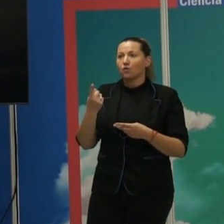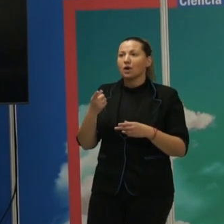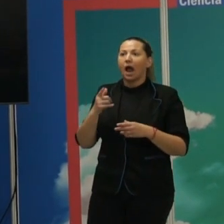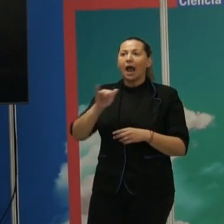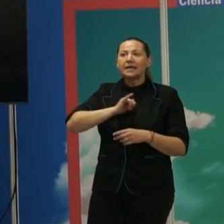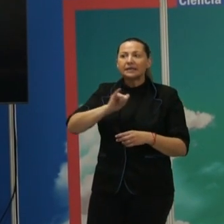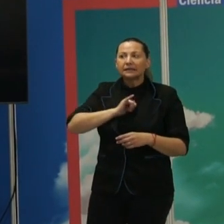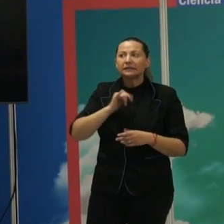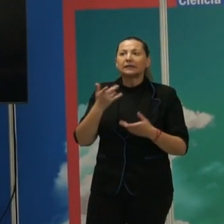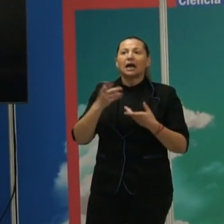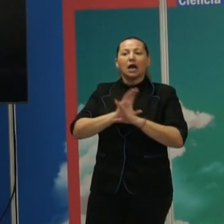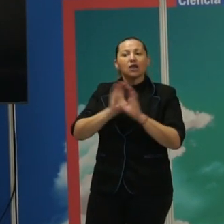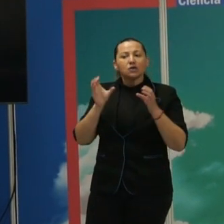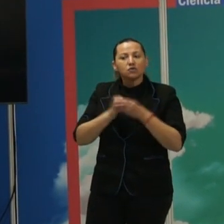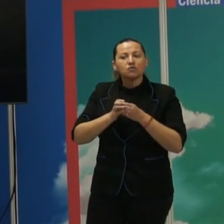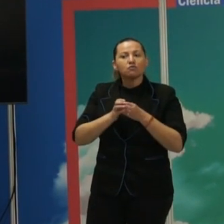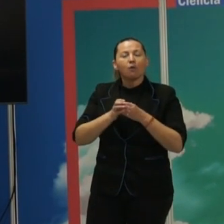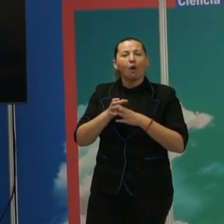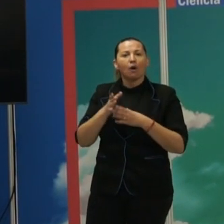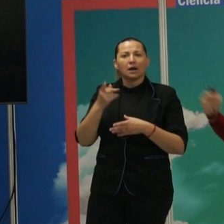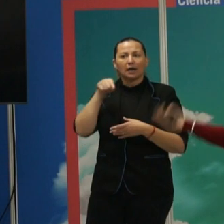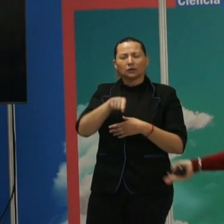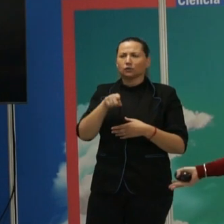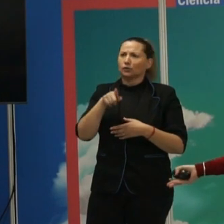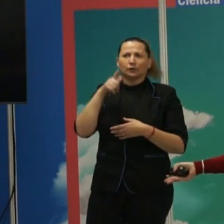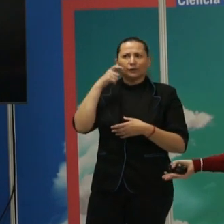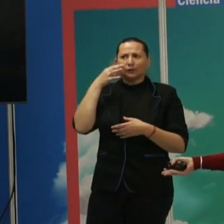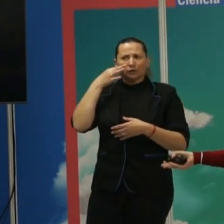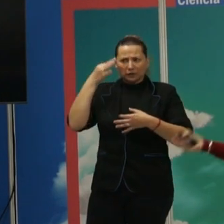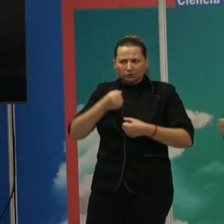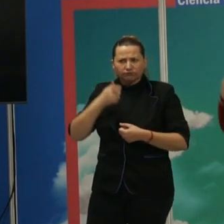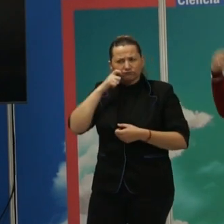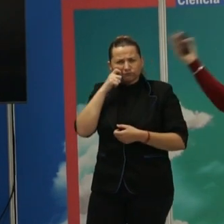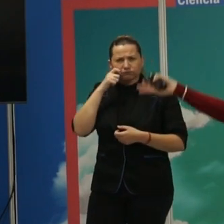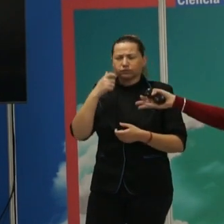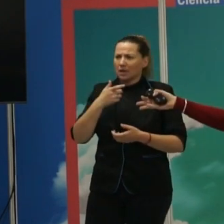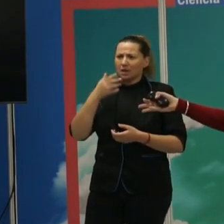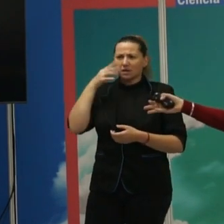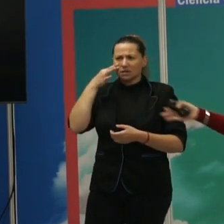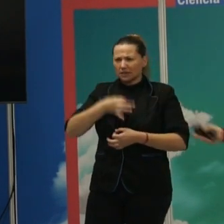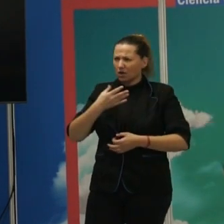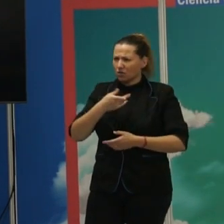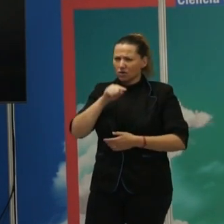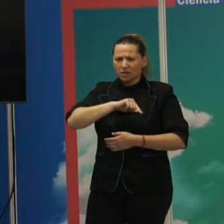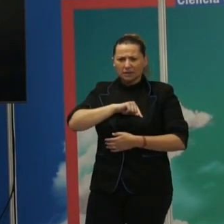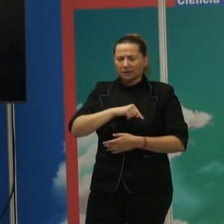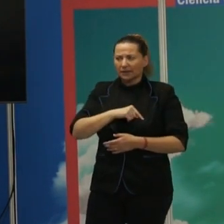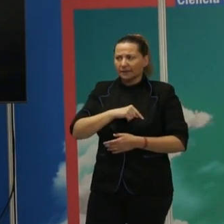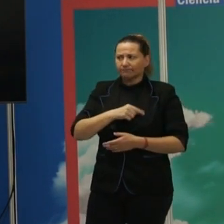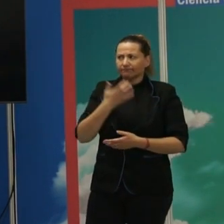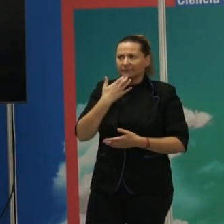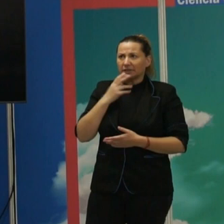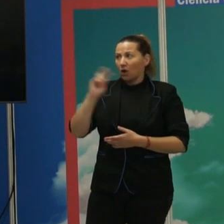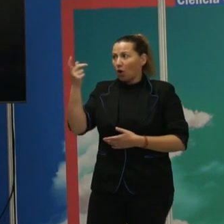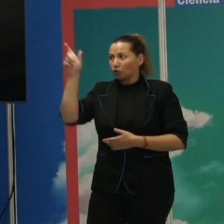grupo marcada en la que sentirte seguro si no hay otros que no están ahí dentro, otros que están en otro sitio. Entonces, ¿cómo